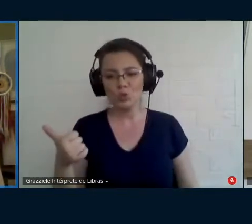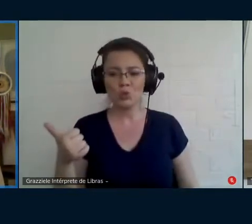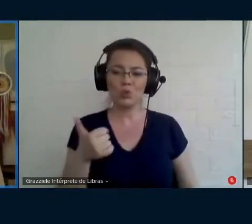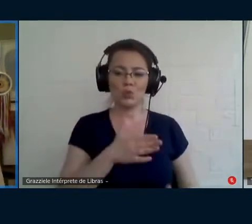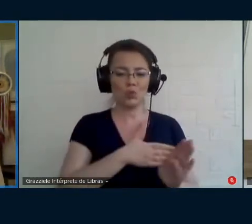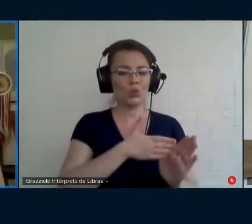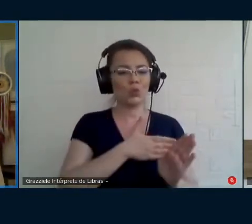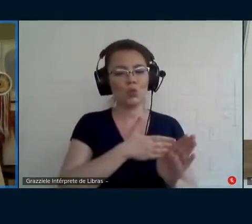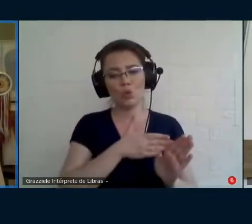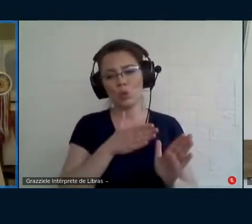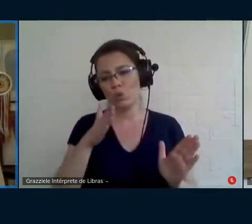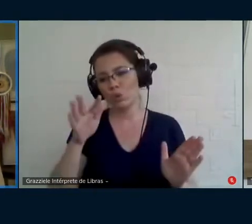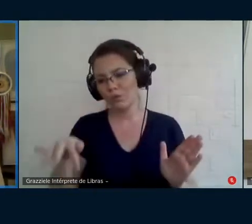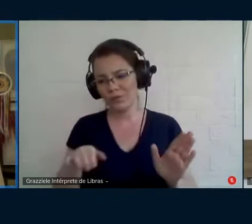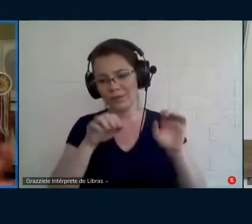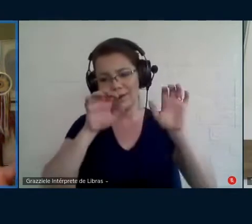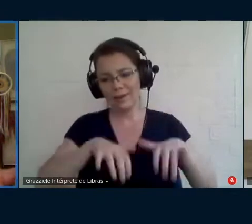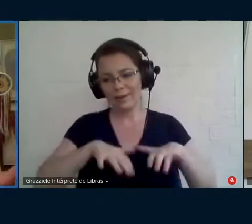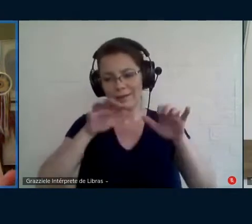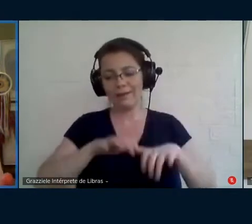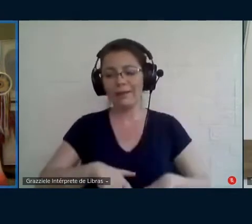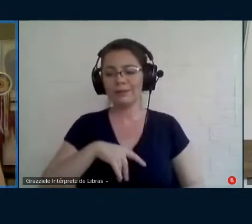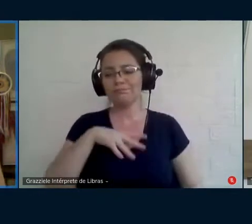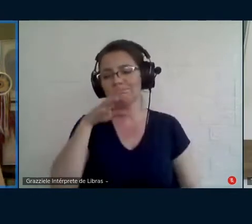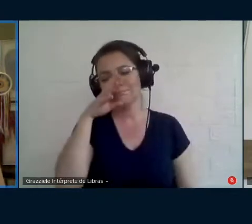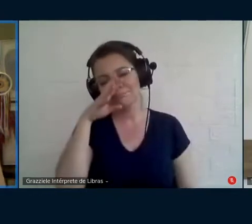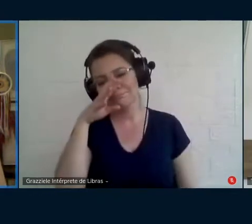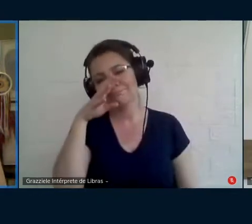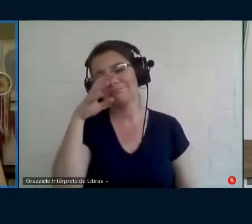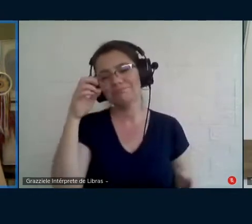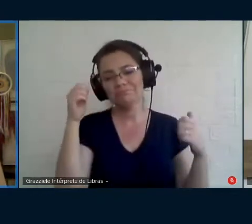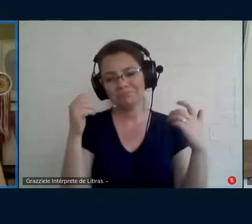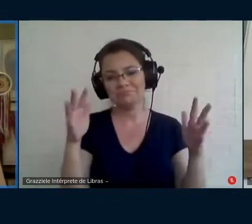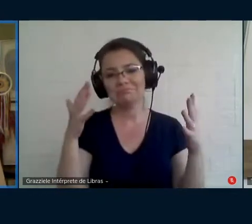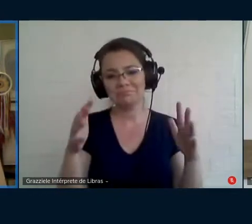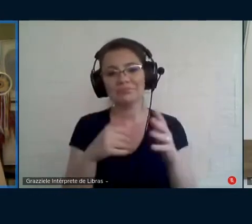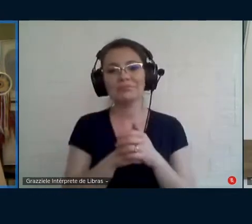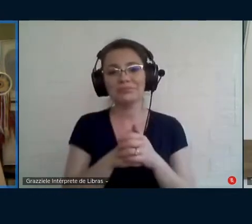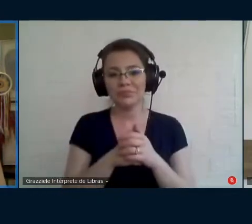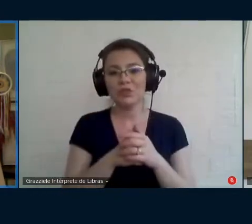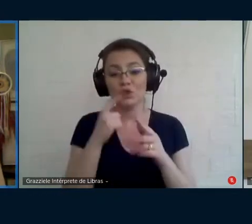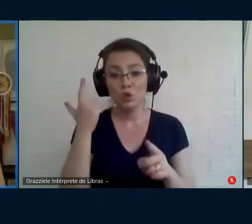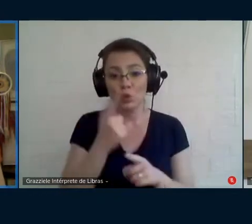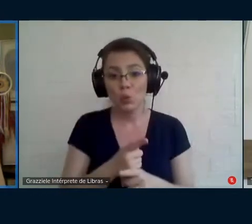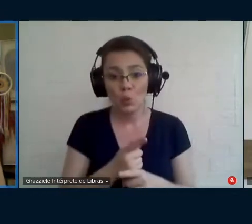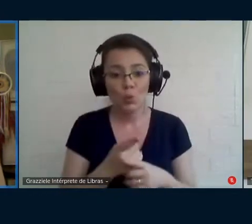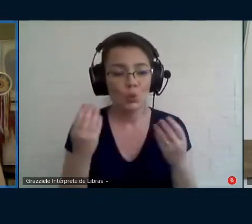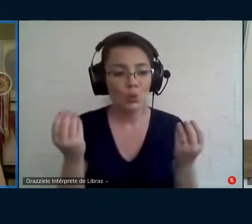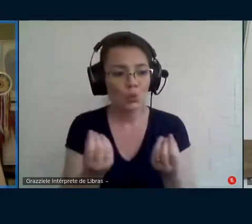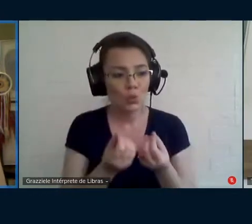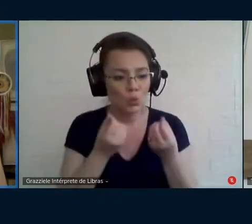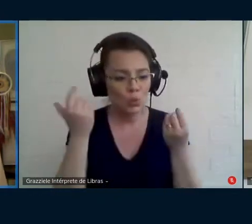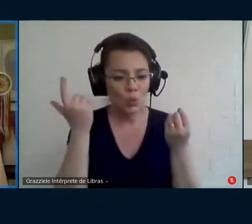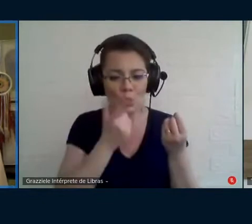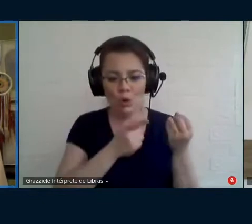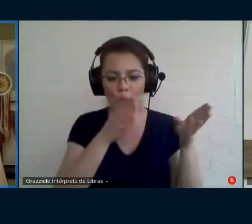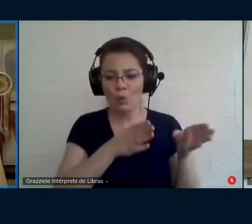isso é louvável, Tati, assim, você encontrar esse organizador psíquico